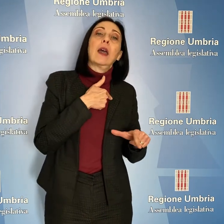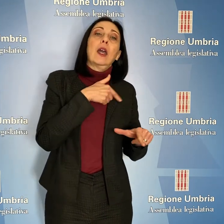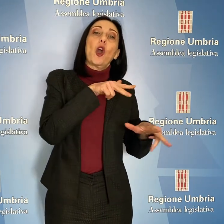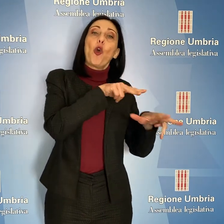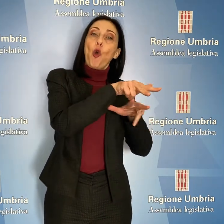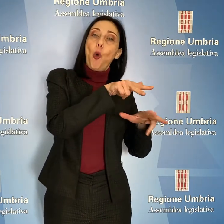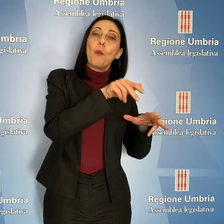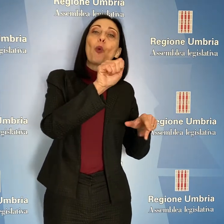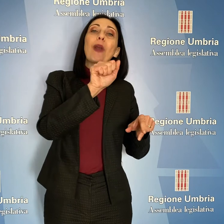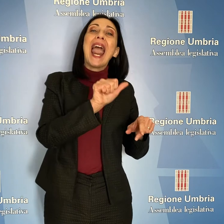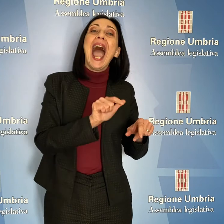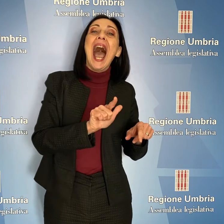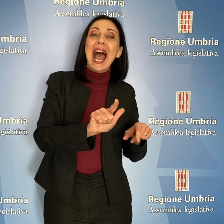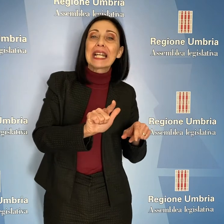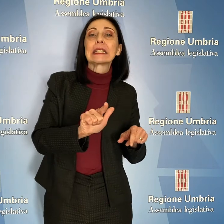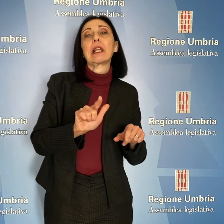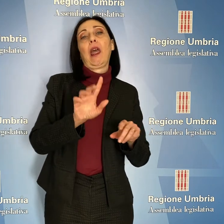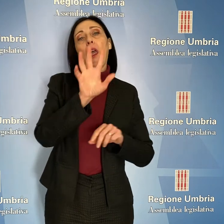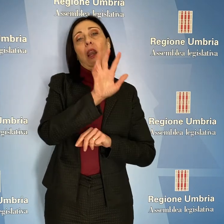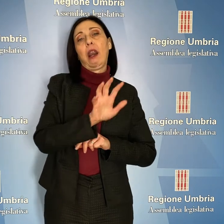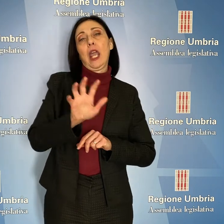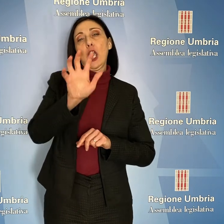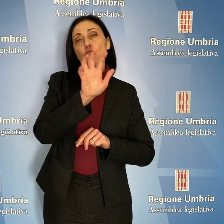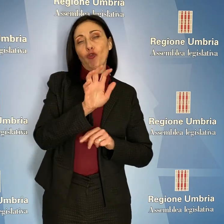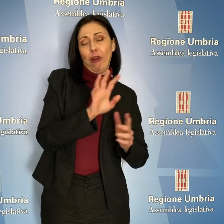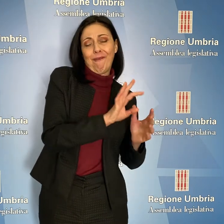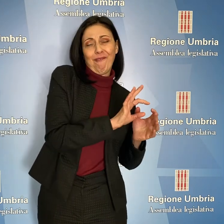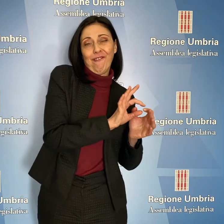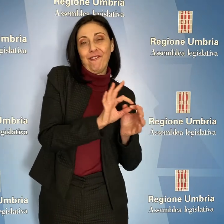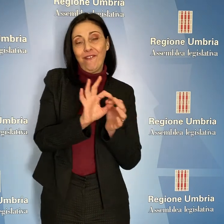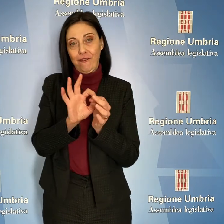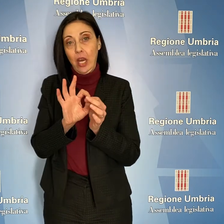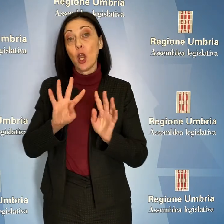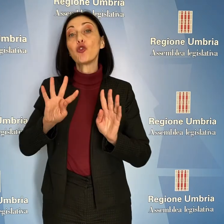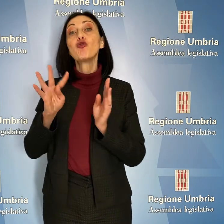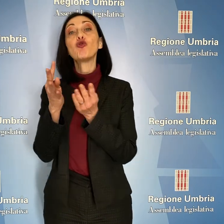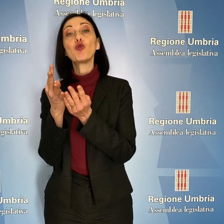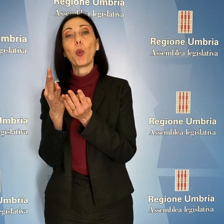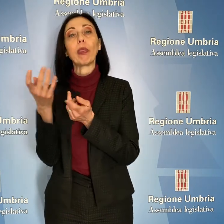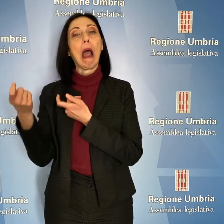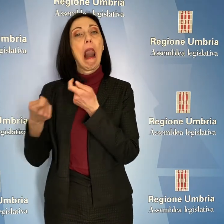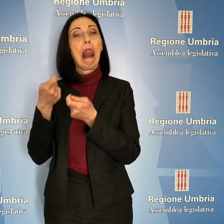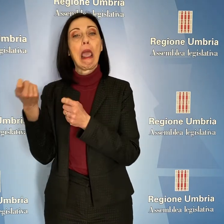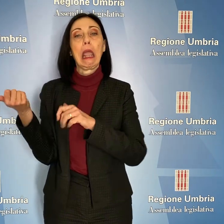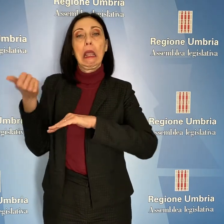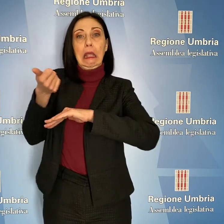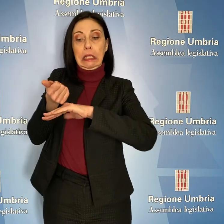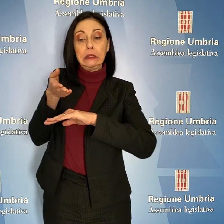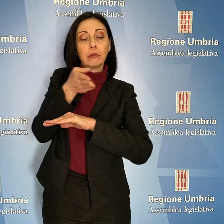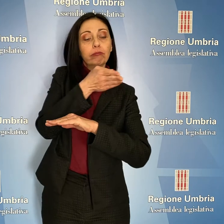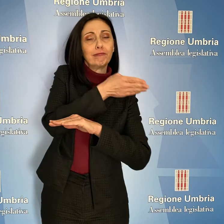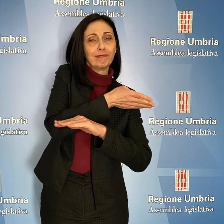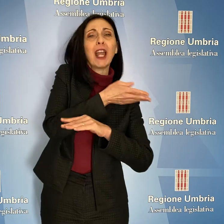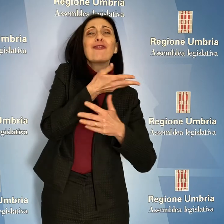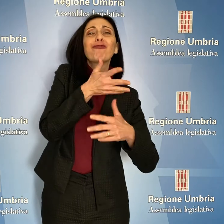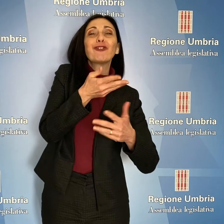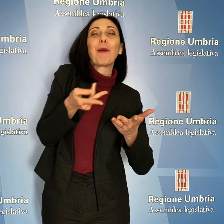aveva costruito, prima dell'arrivo della Giunta a trazione leghista, detto Bettarelli, il progetto della Casa della Salute,